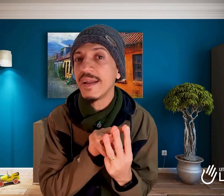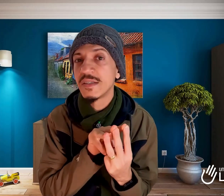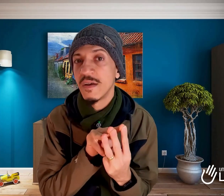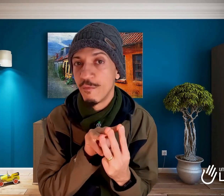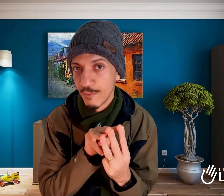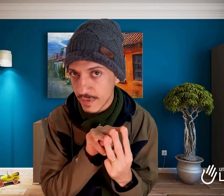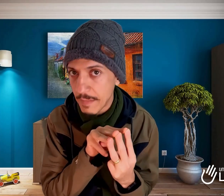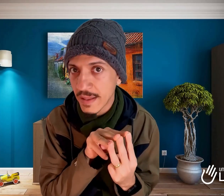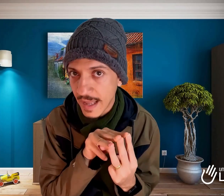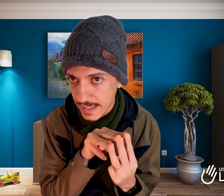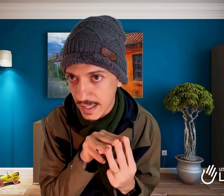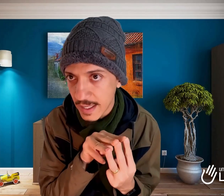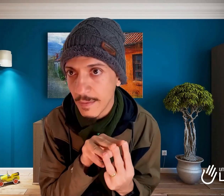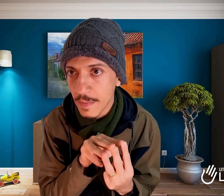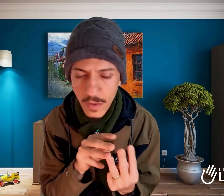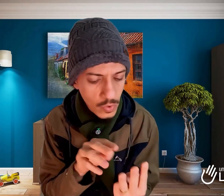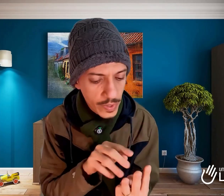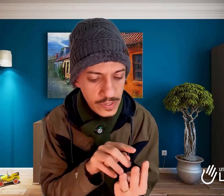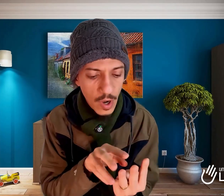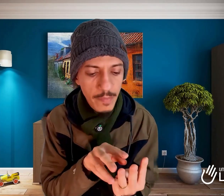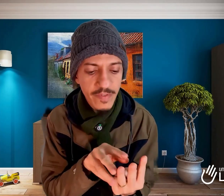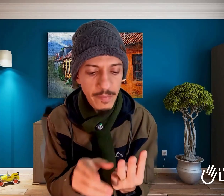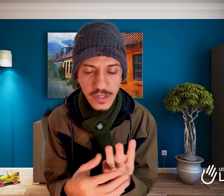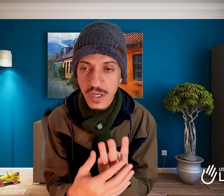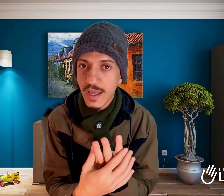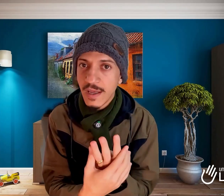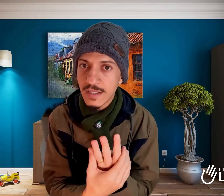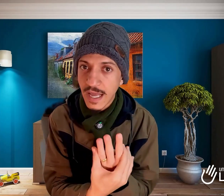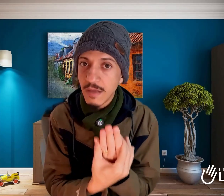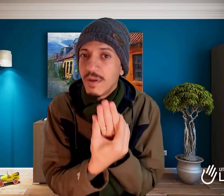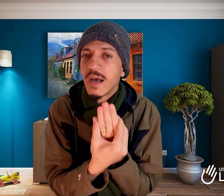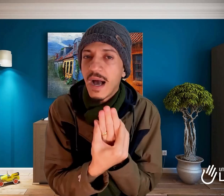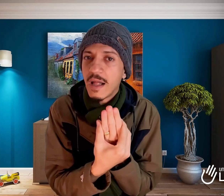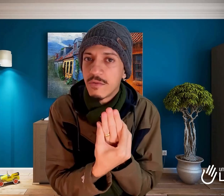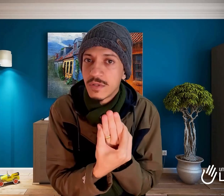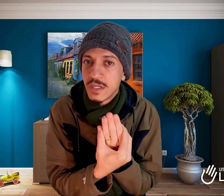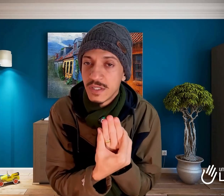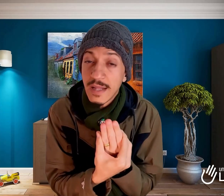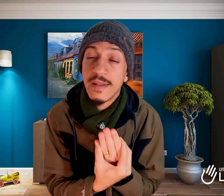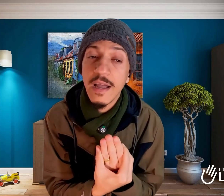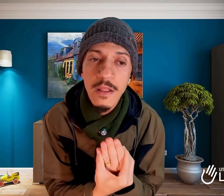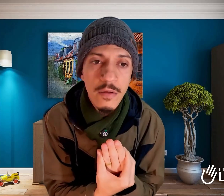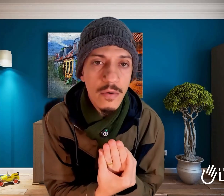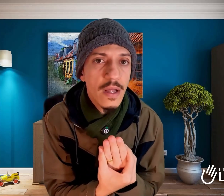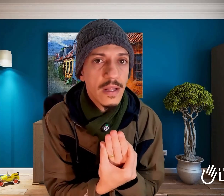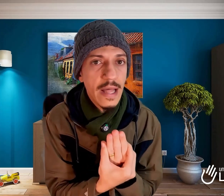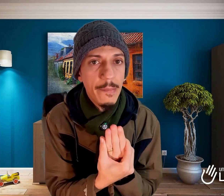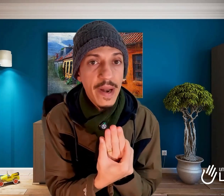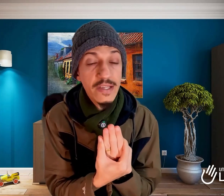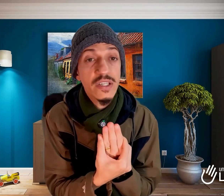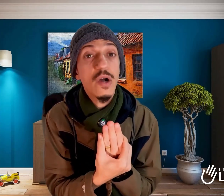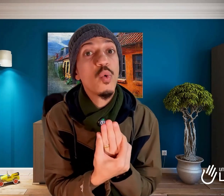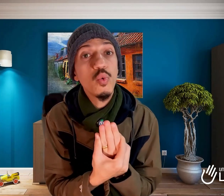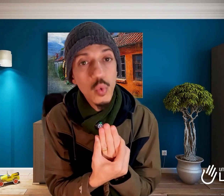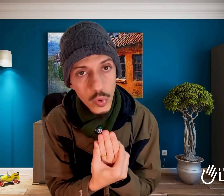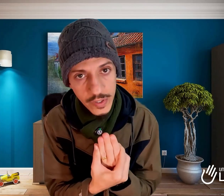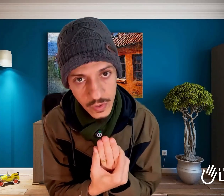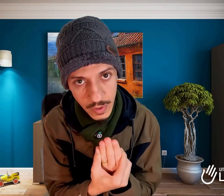fundamentais aqui. E tudo isso, obviamente, está imbricado, ou seja, está dentro da prática da cultura surda.